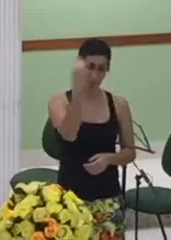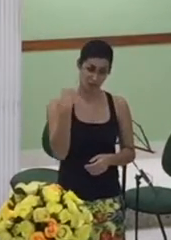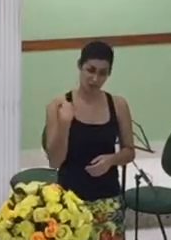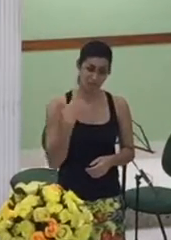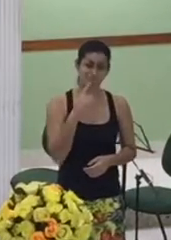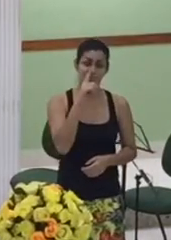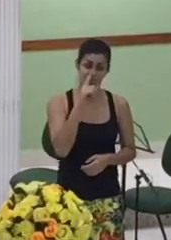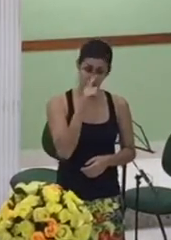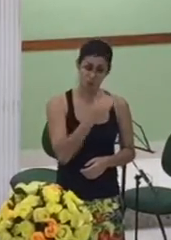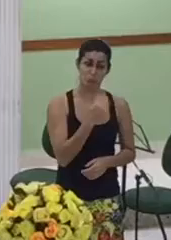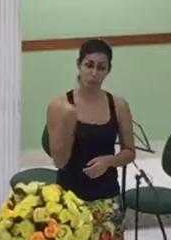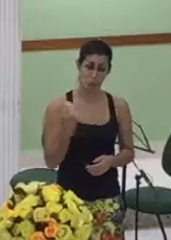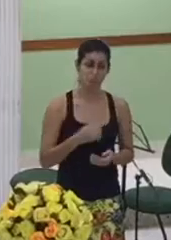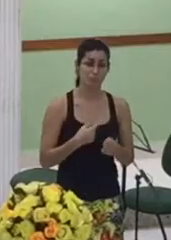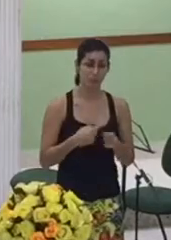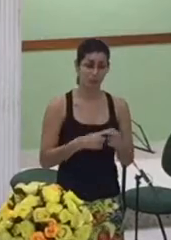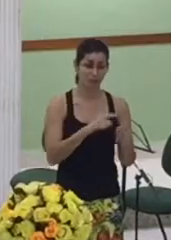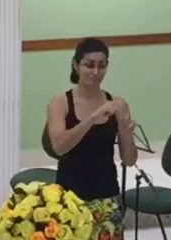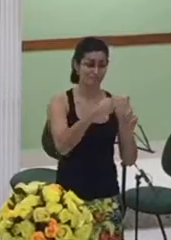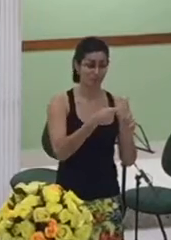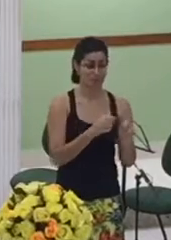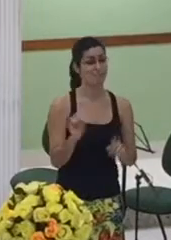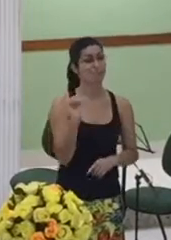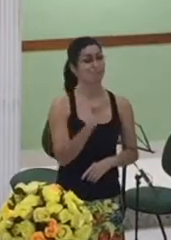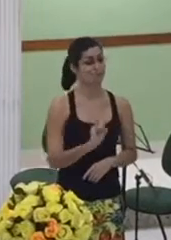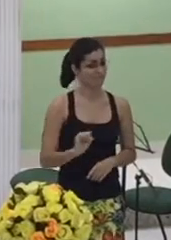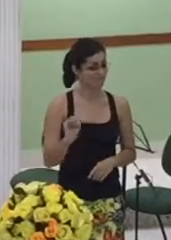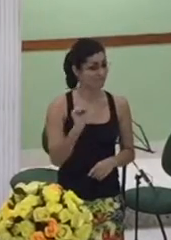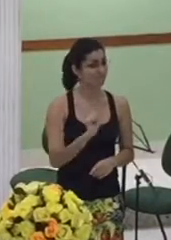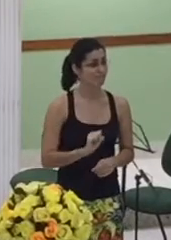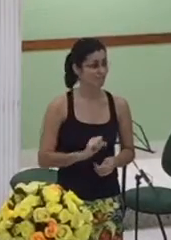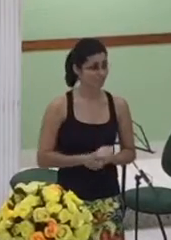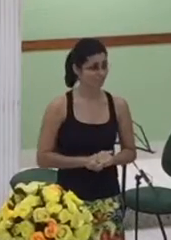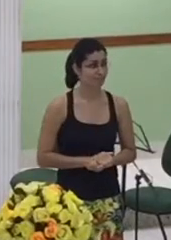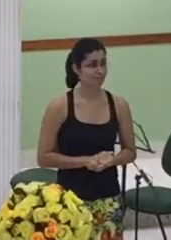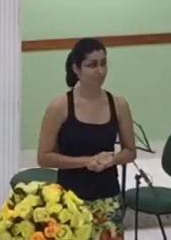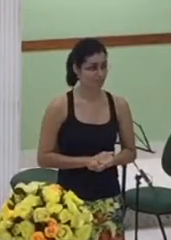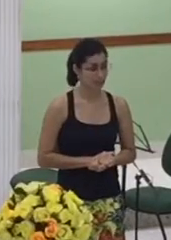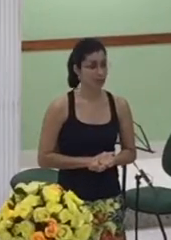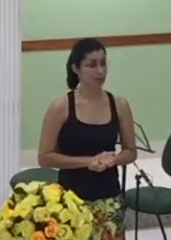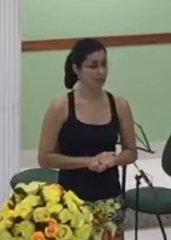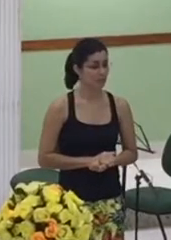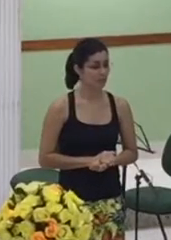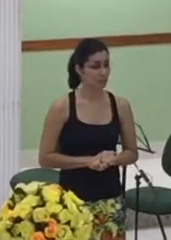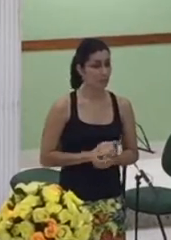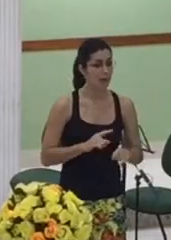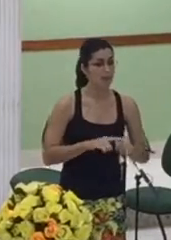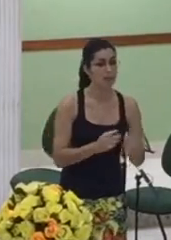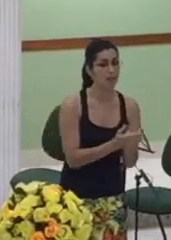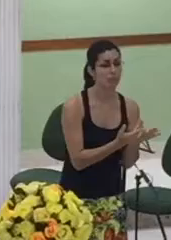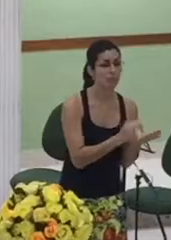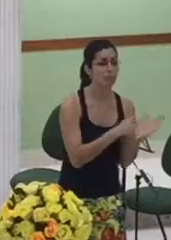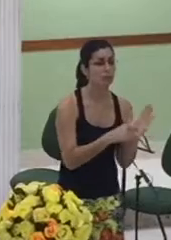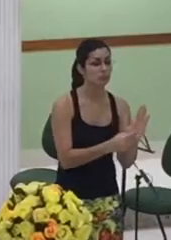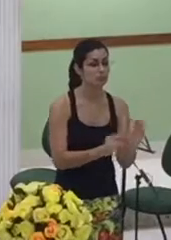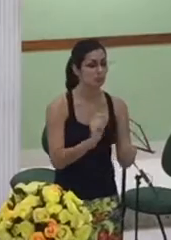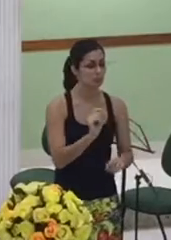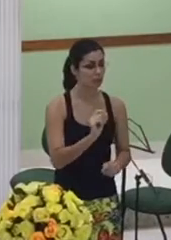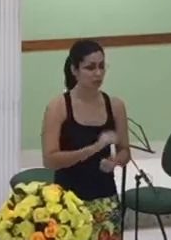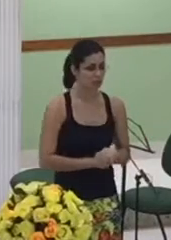mas mesmo assim segundo nos diz a palavra de Deus que ela diz o seguinte eis aqui a serva do Senhor